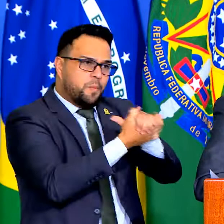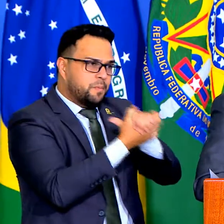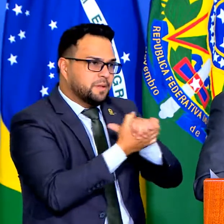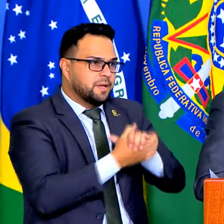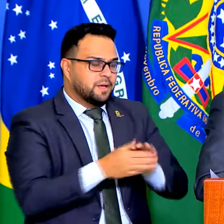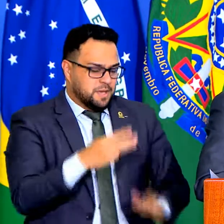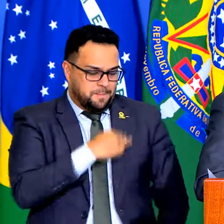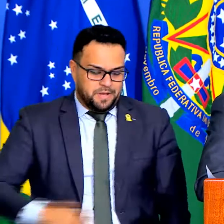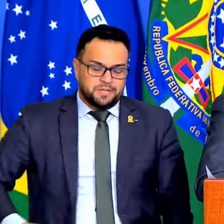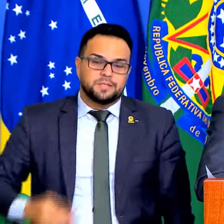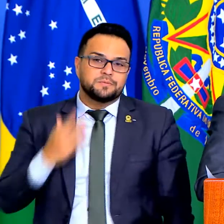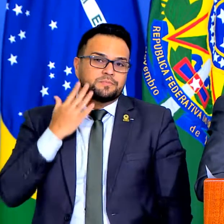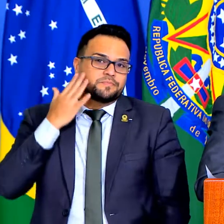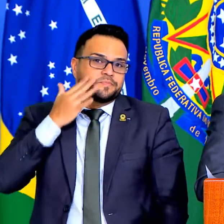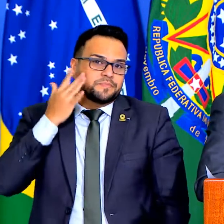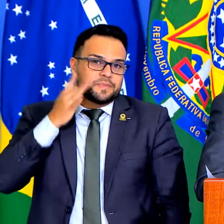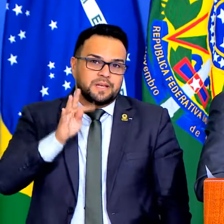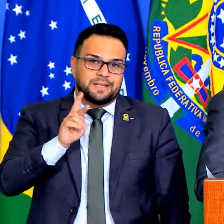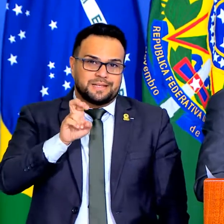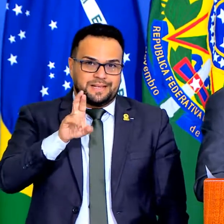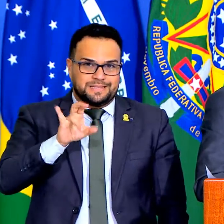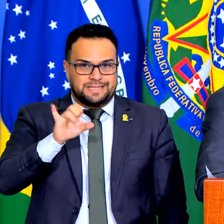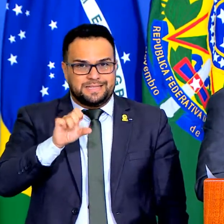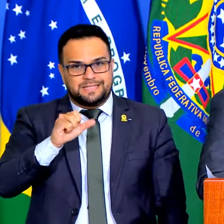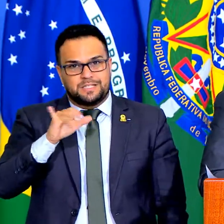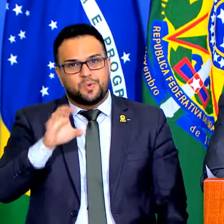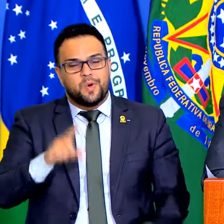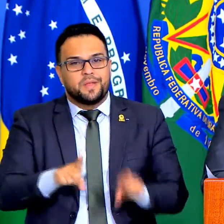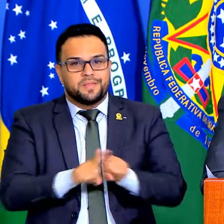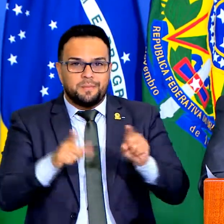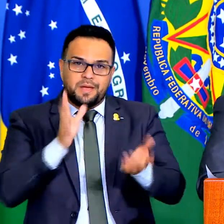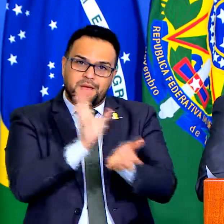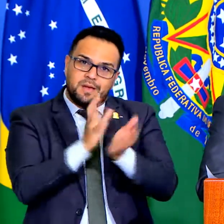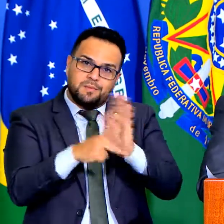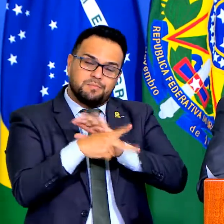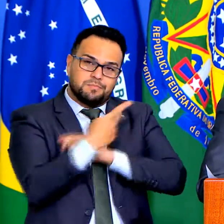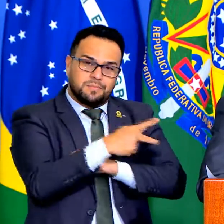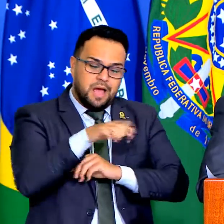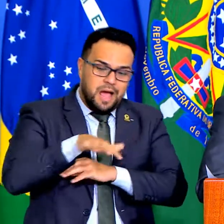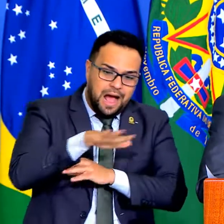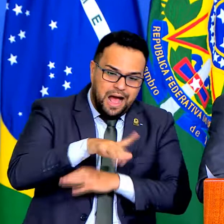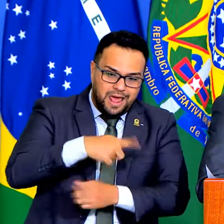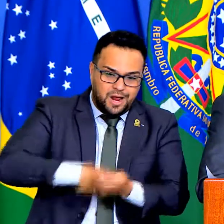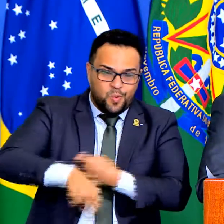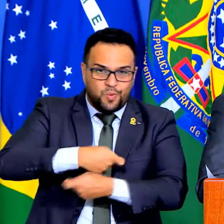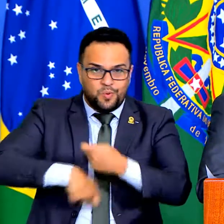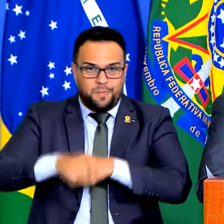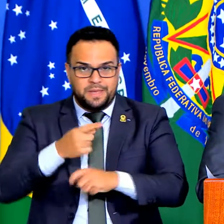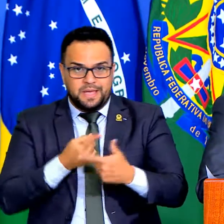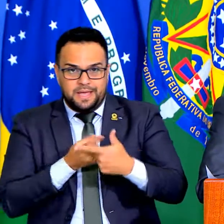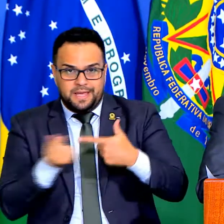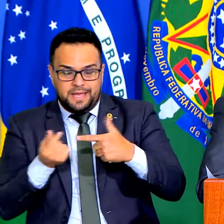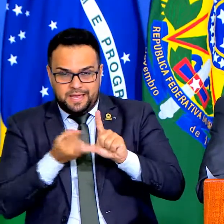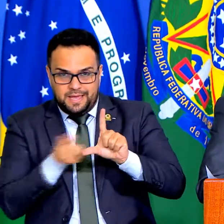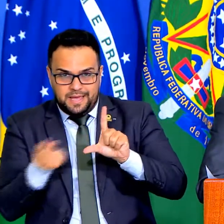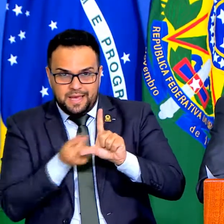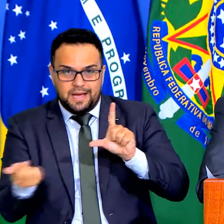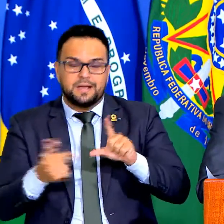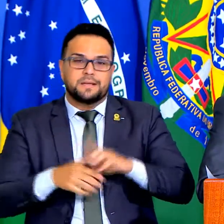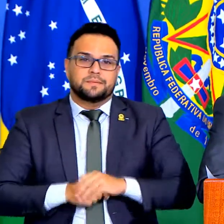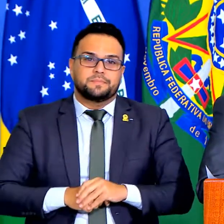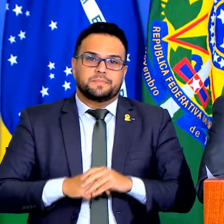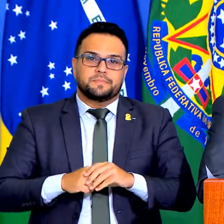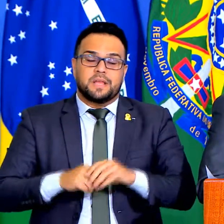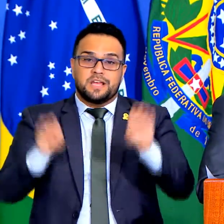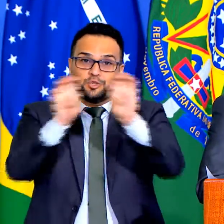Tarcísio, o Sacheda, toda essa equipe da economia, do Infra, da infraestrutura,